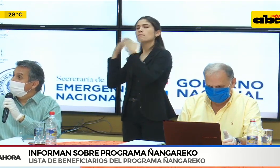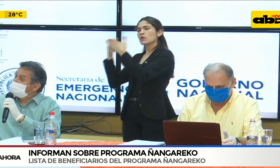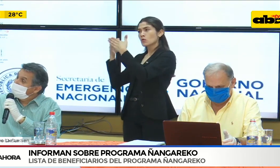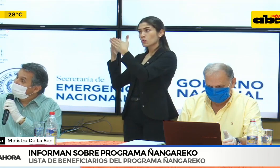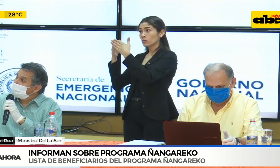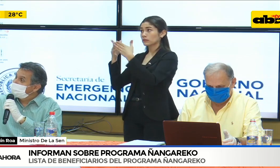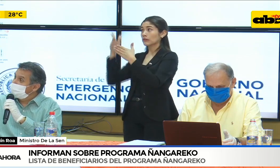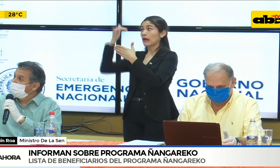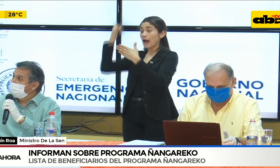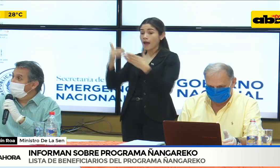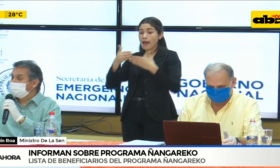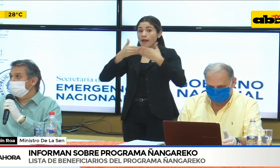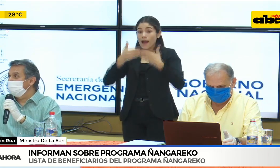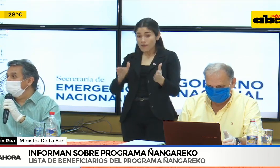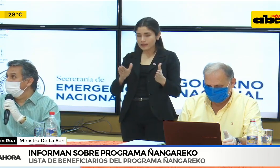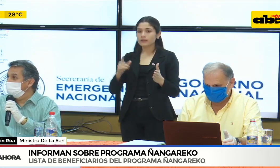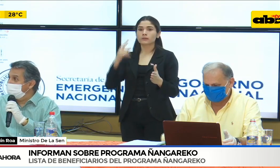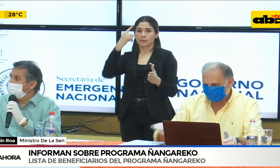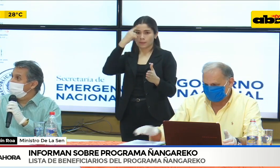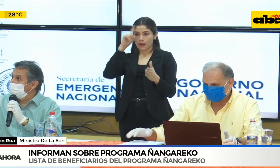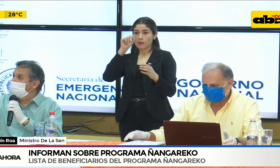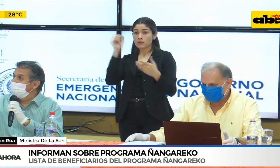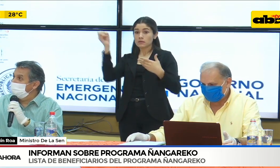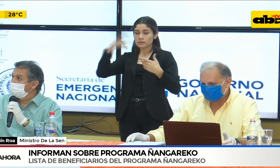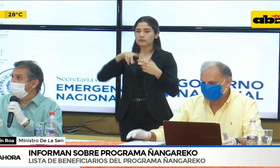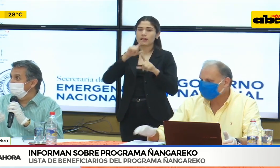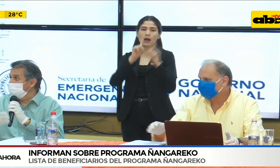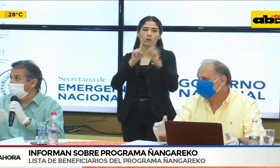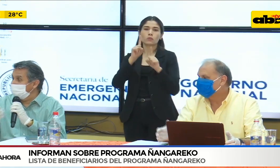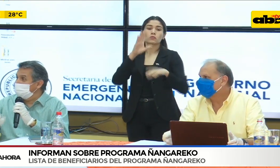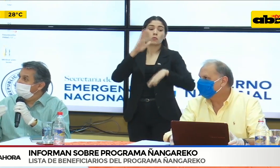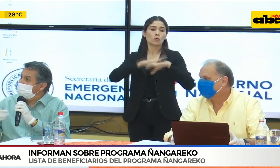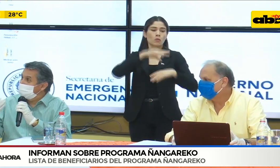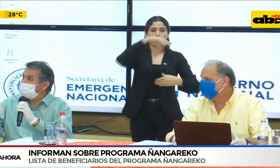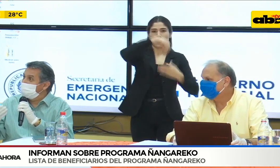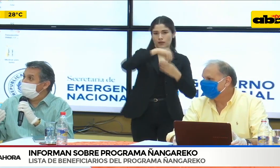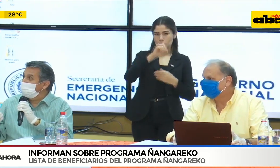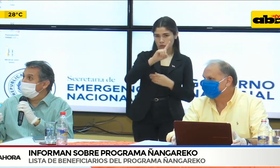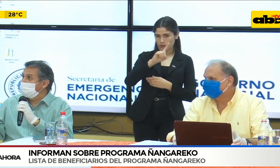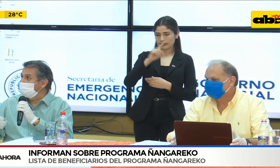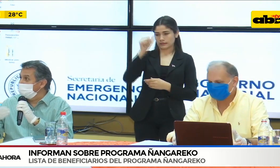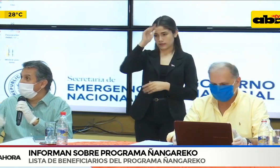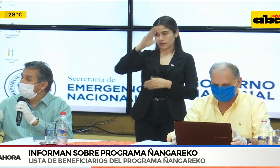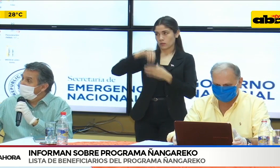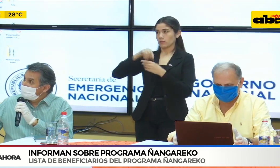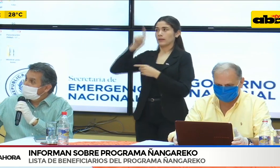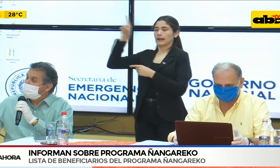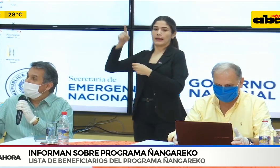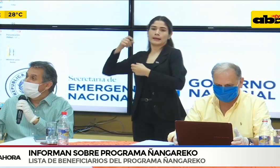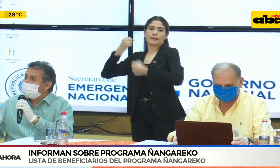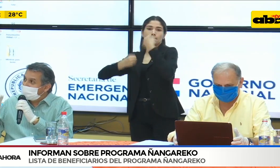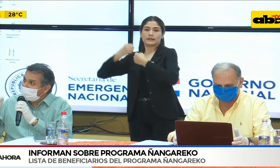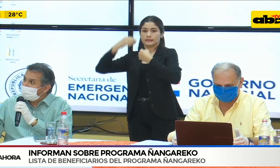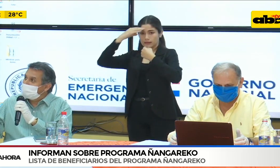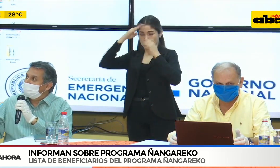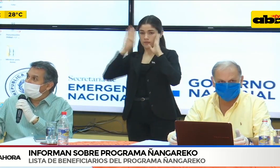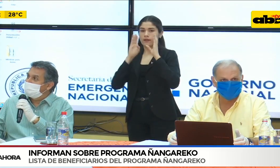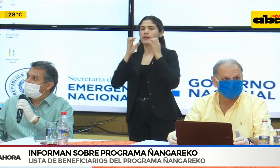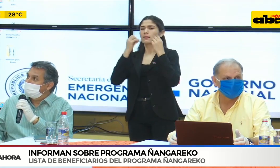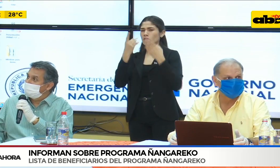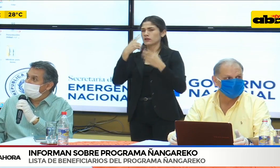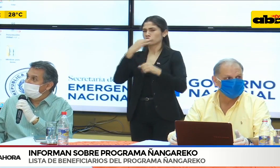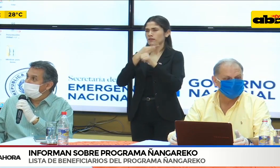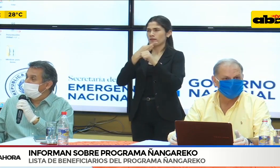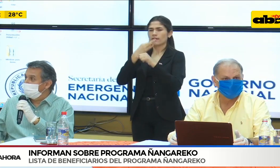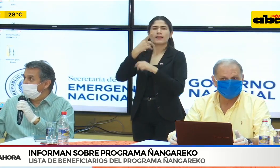Si no se resuelve ahí, por supuesto, podemos ver aquí qué dificultad hay para realmente llegar a la gente